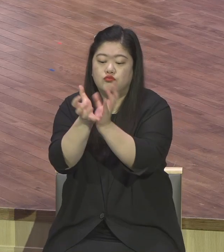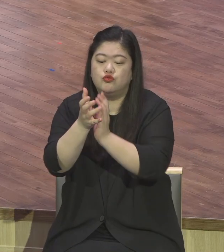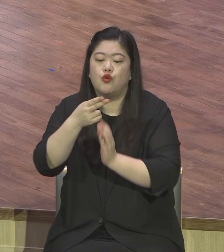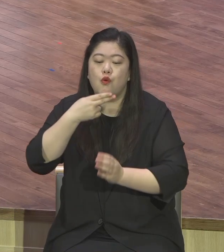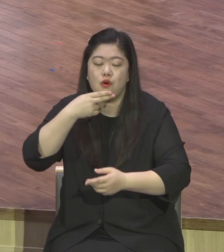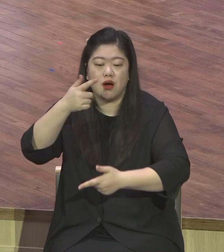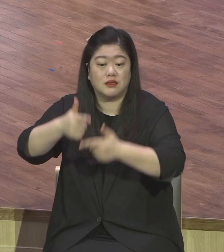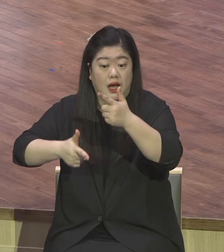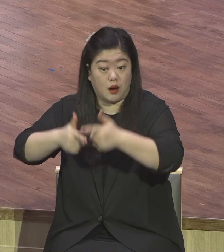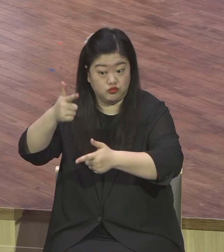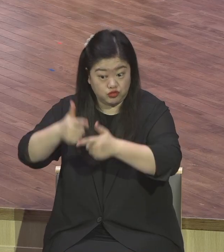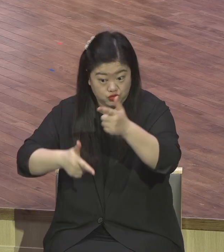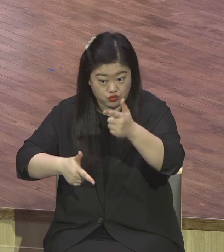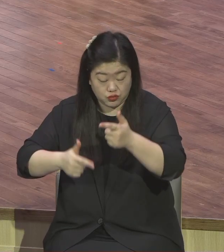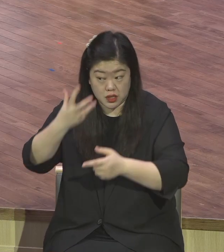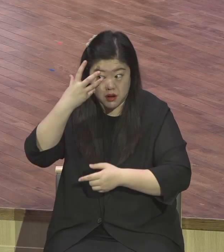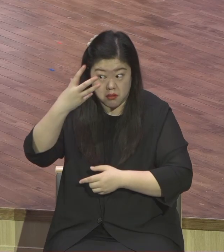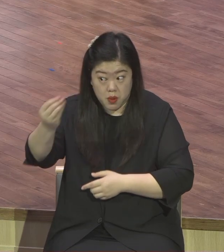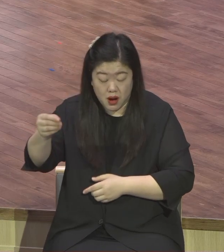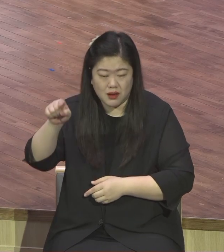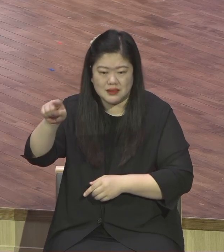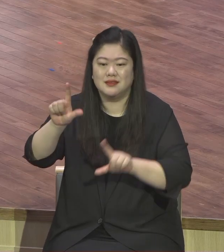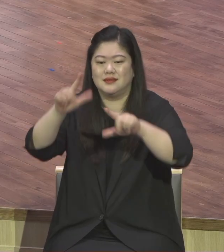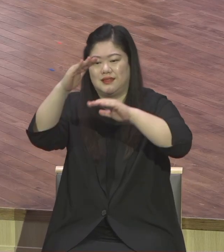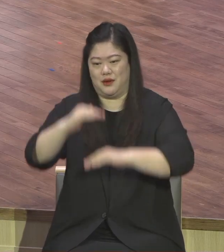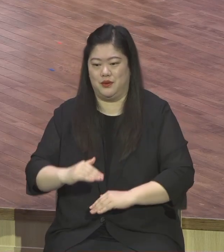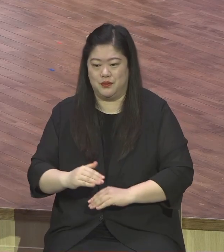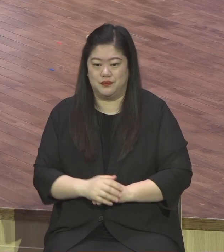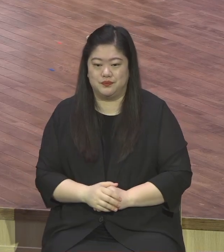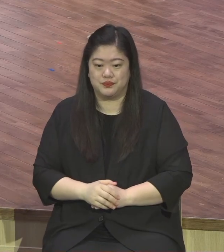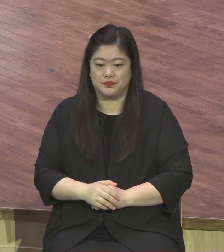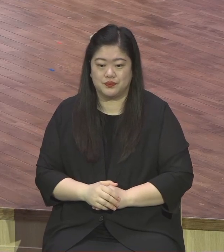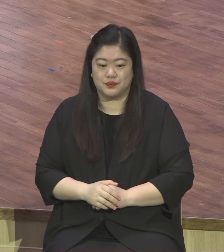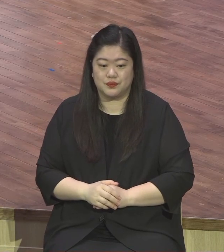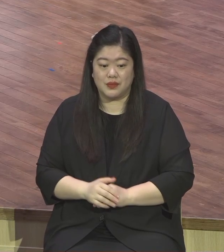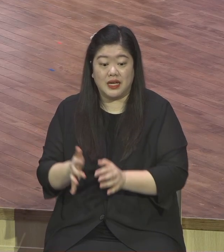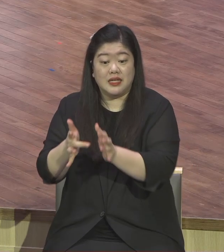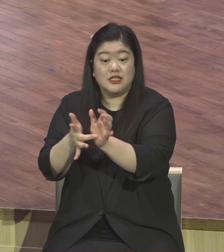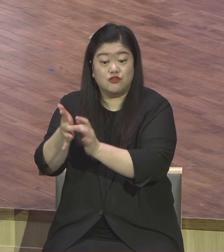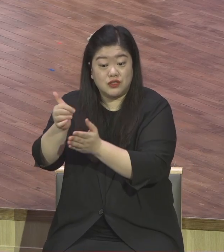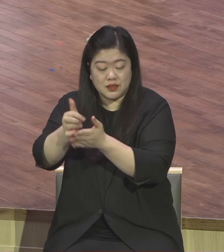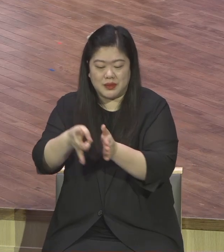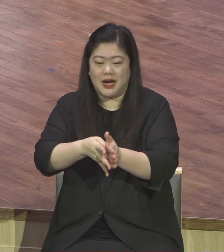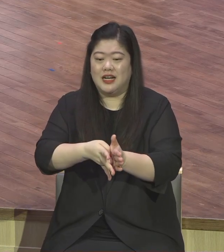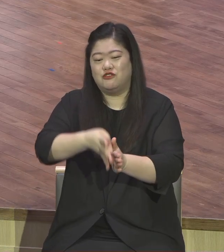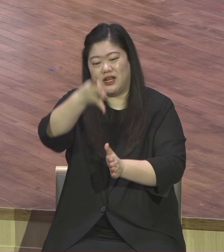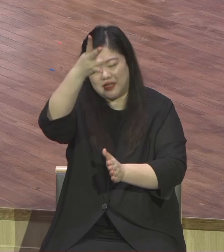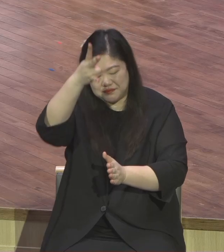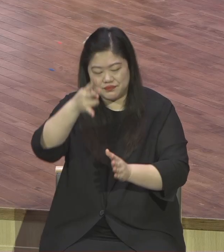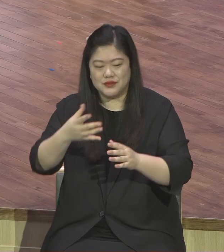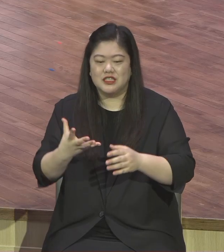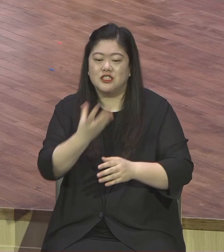상실하고 장사꾼의 소굴로 그렇게 변해버린 성전을 깨끗이 하신 후에